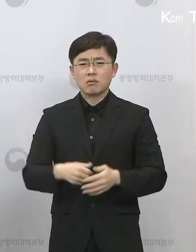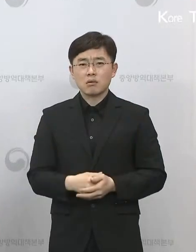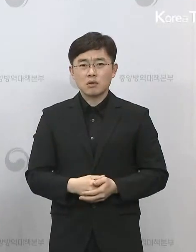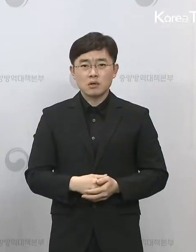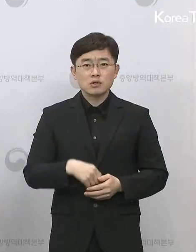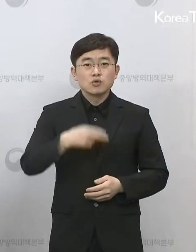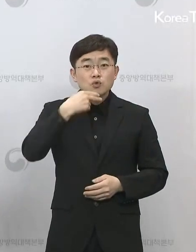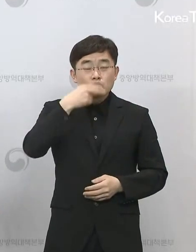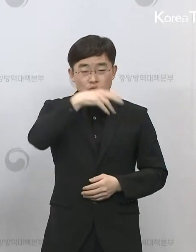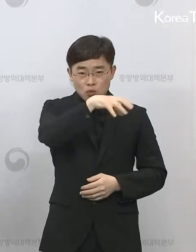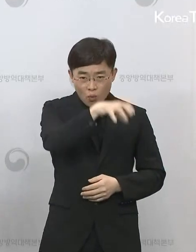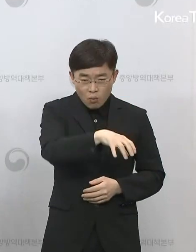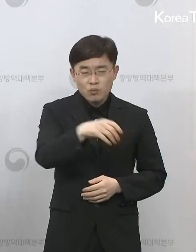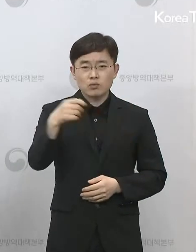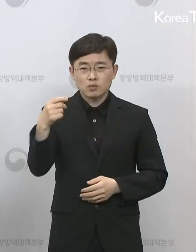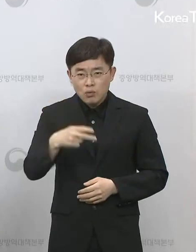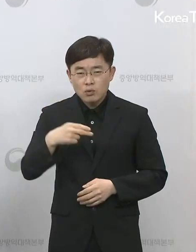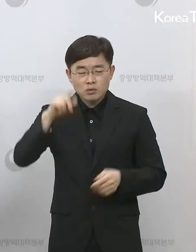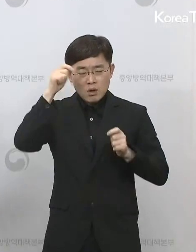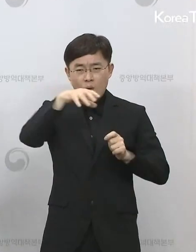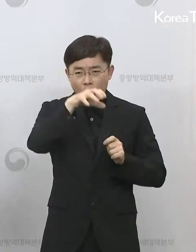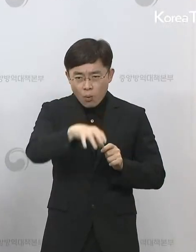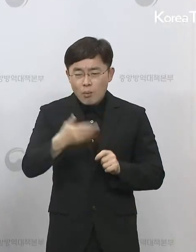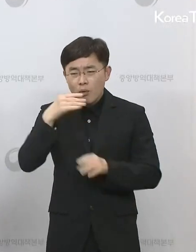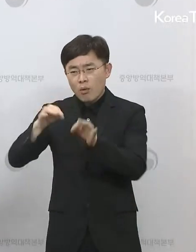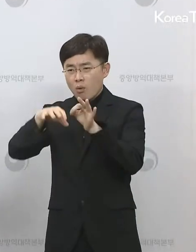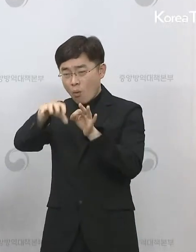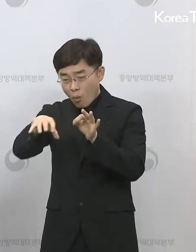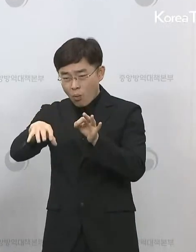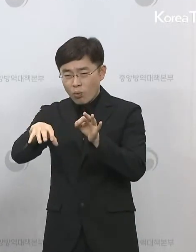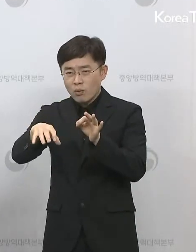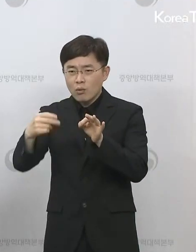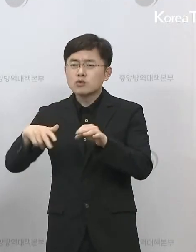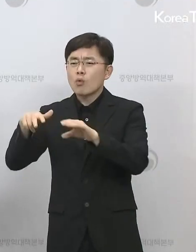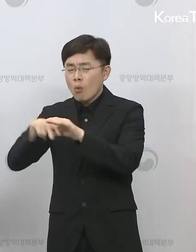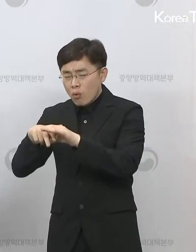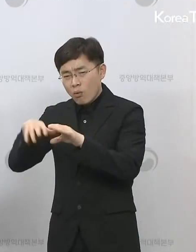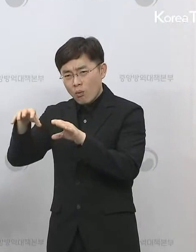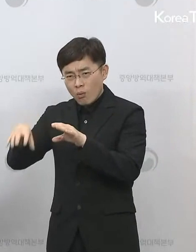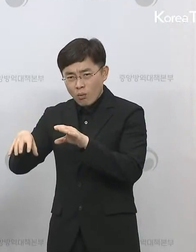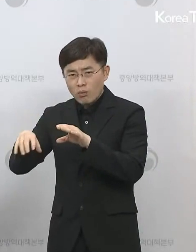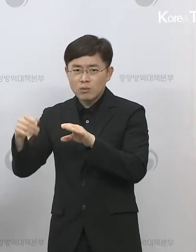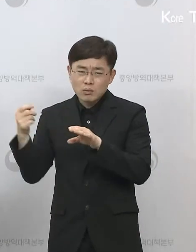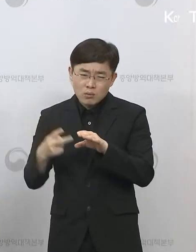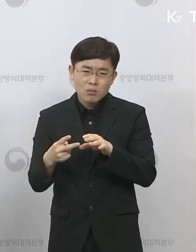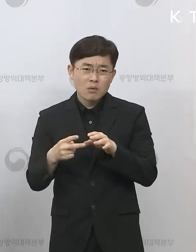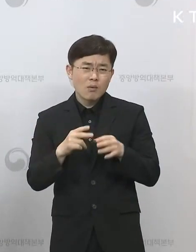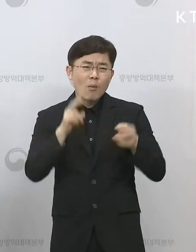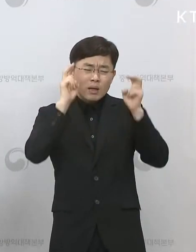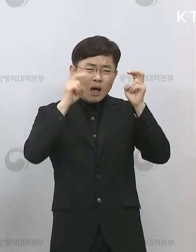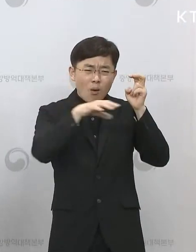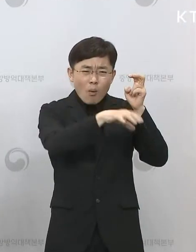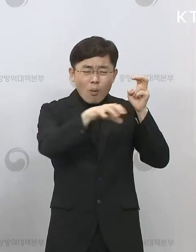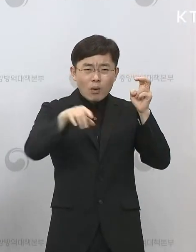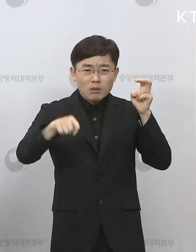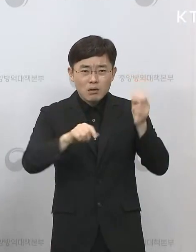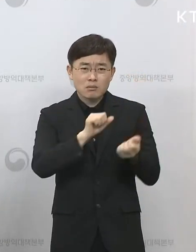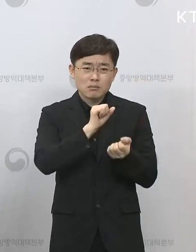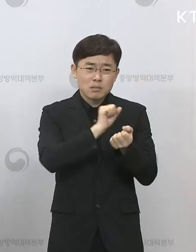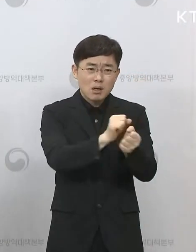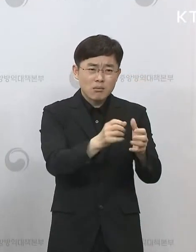유흥주점, 노래방, 식당 등 다중이용시설, 그리고 종교시설, 그리고 대규모 사업장을 통해서